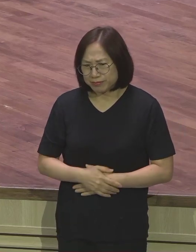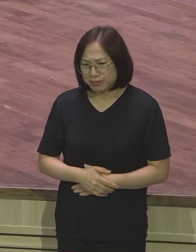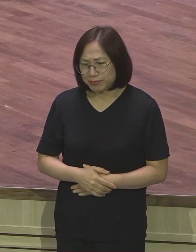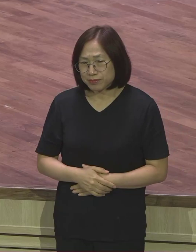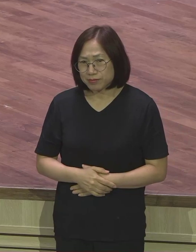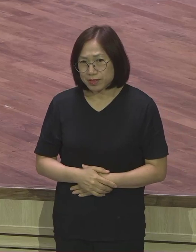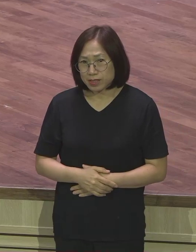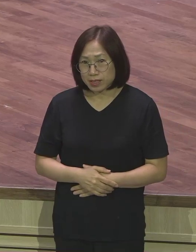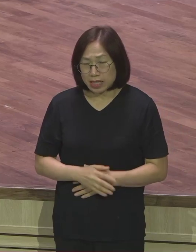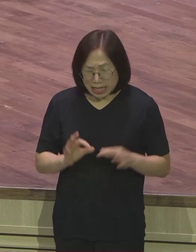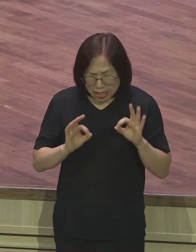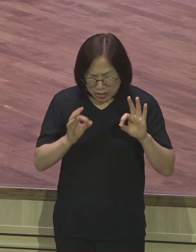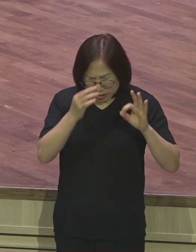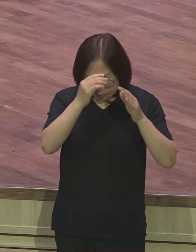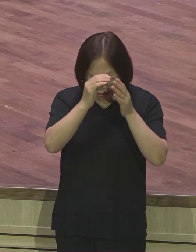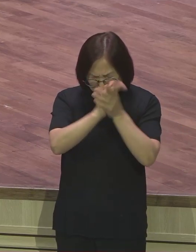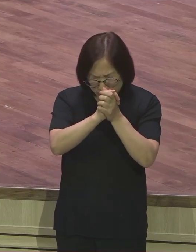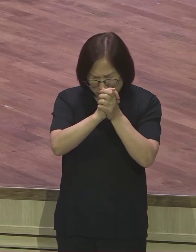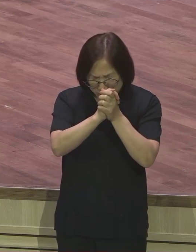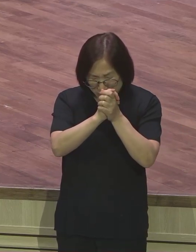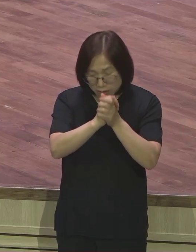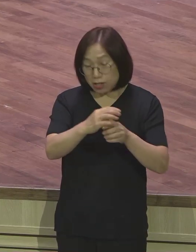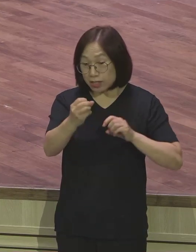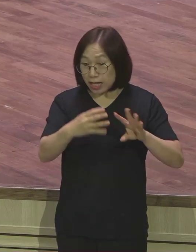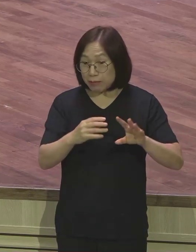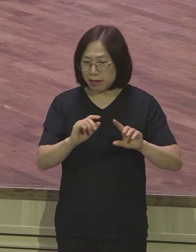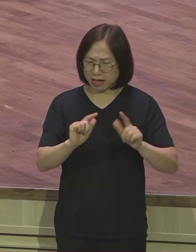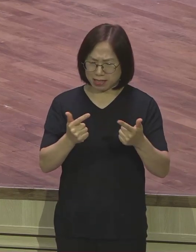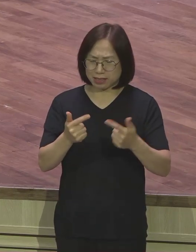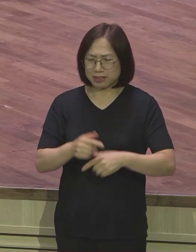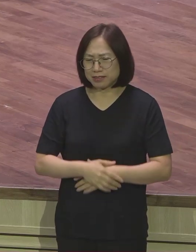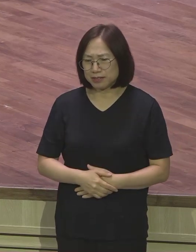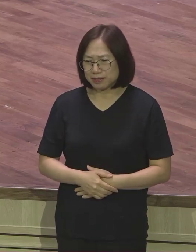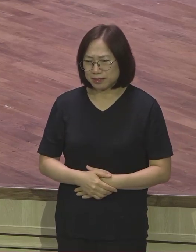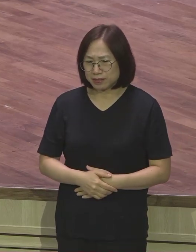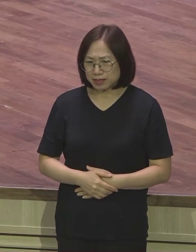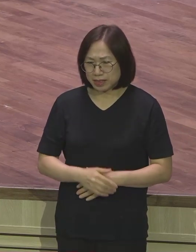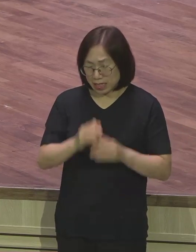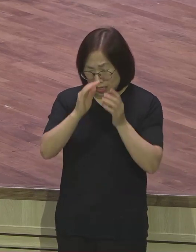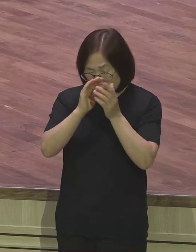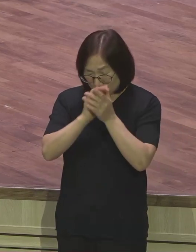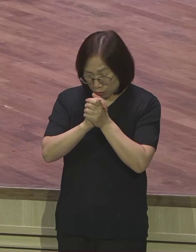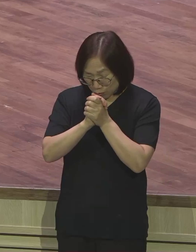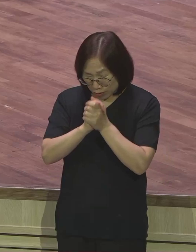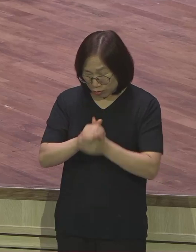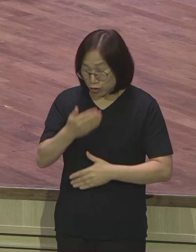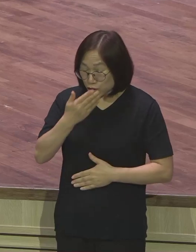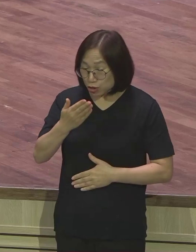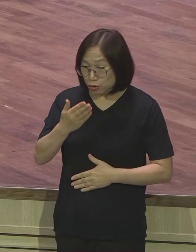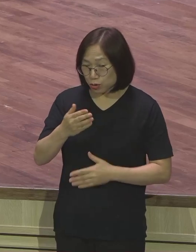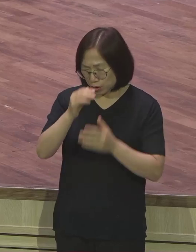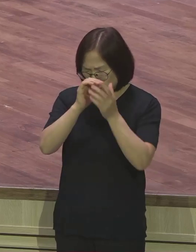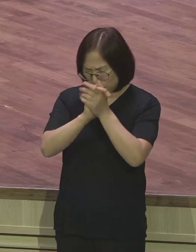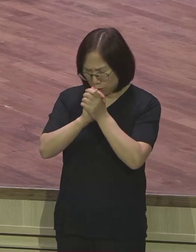열심히 기도했기 때문에 응답받는 것이 아닙니다. 기도할 수 있고 기도 응답받을 수 있는 것은